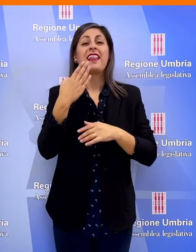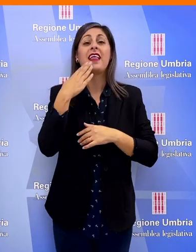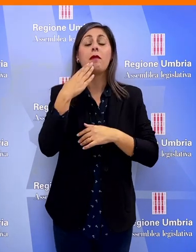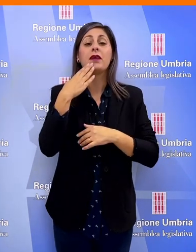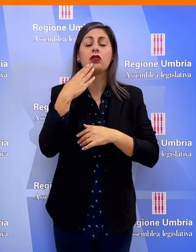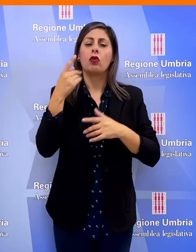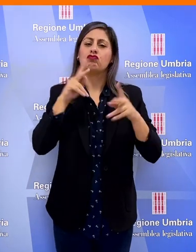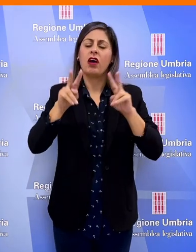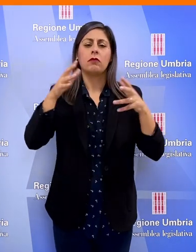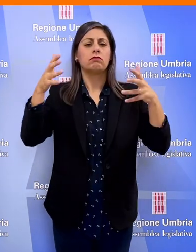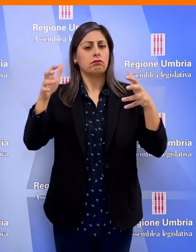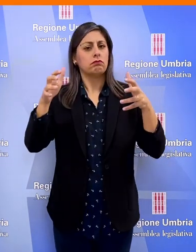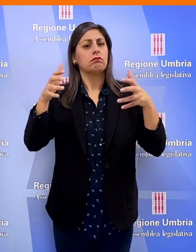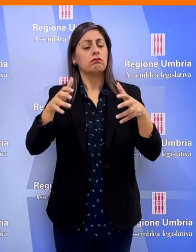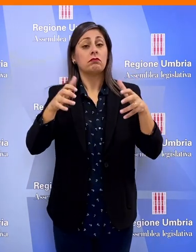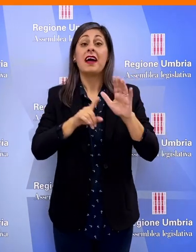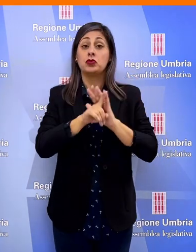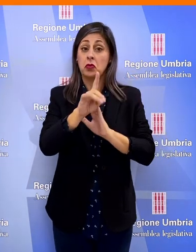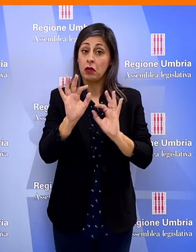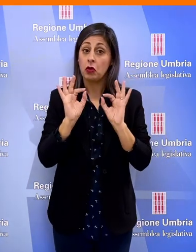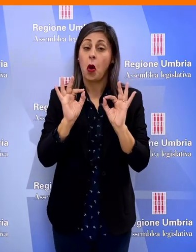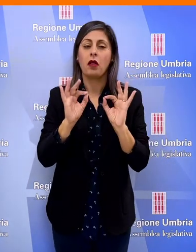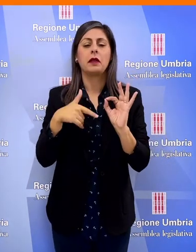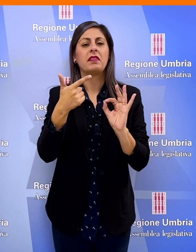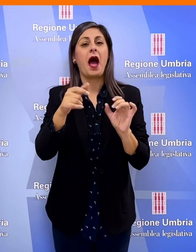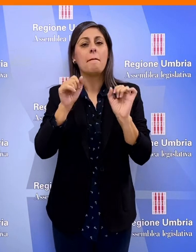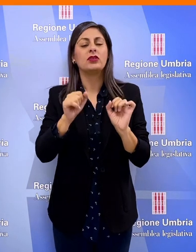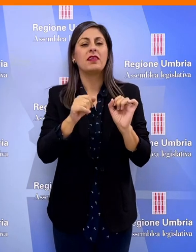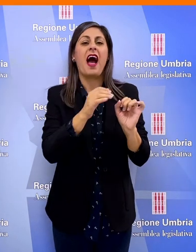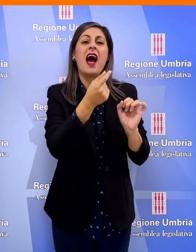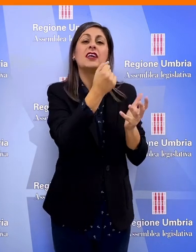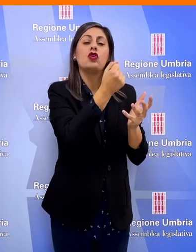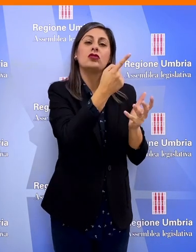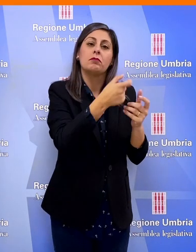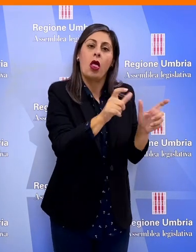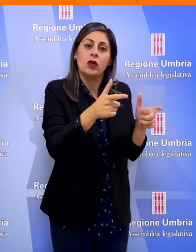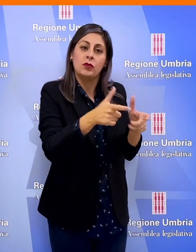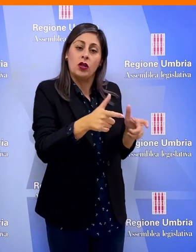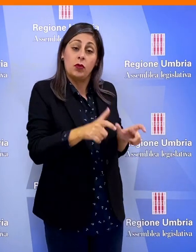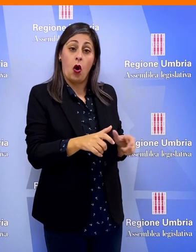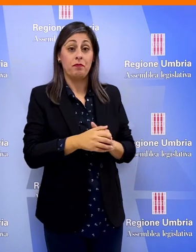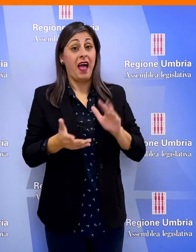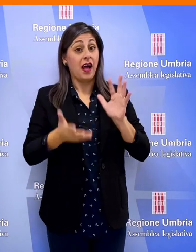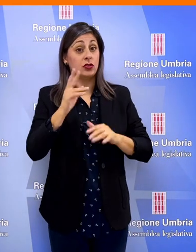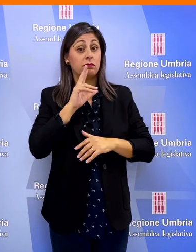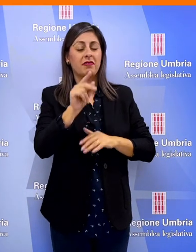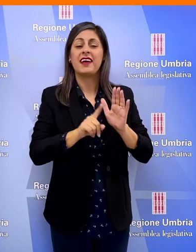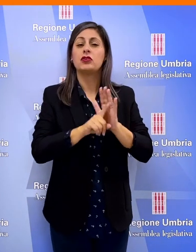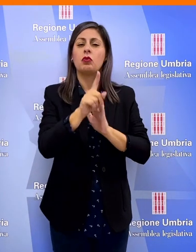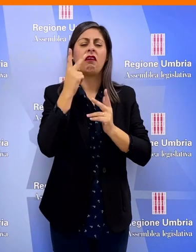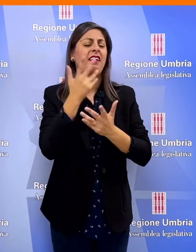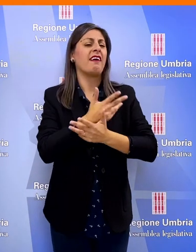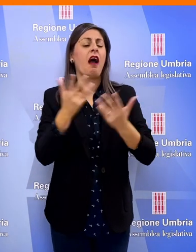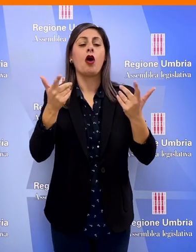riduzione del debito con ottimi risultati che hanno consentito di liberare risorse. Secondo l'assessore, risultati sono